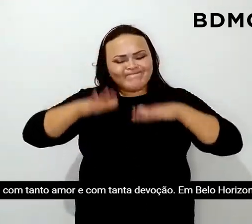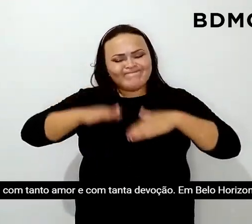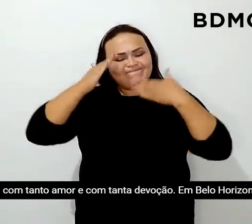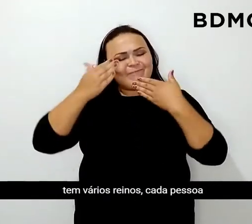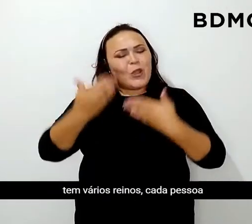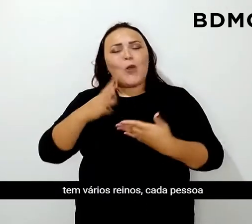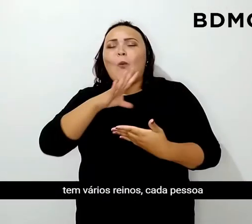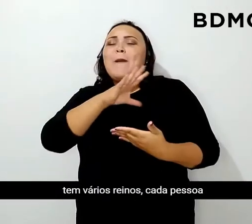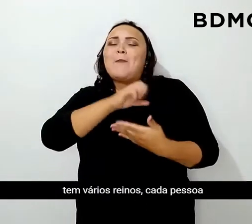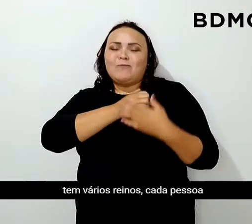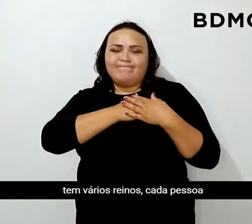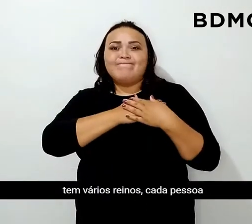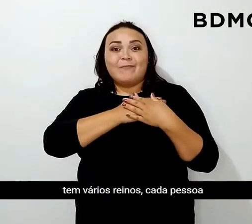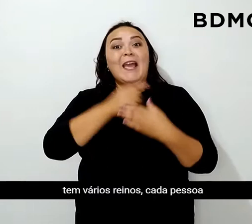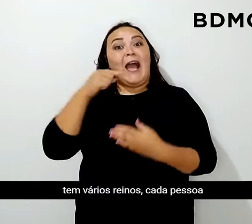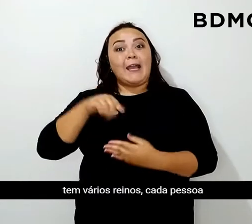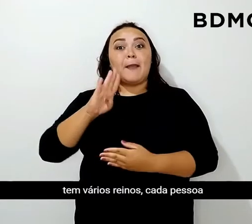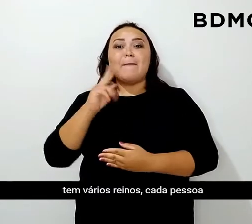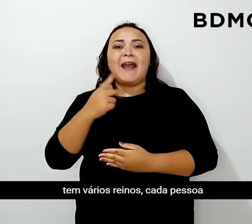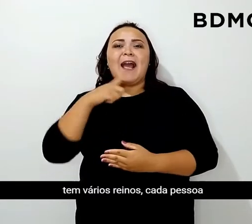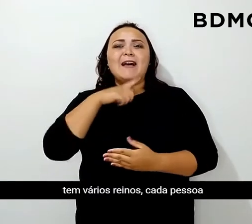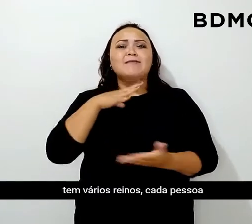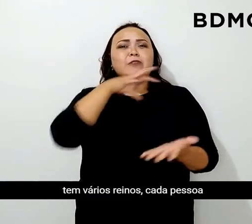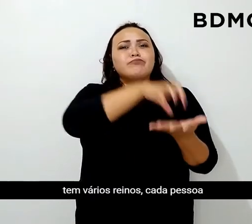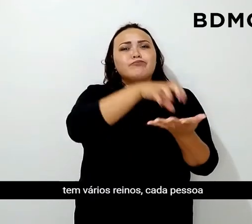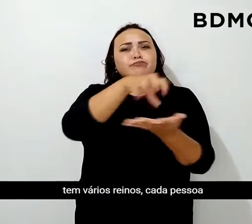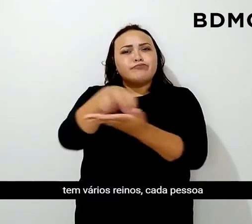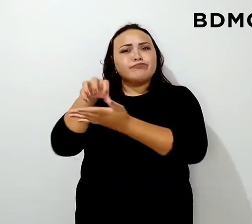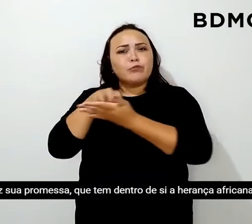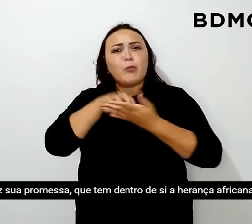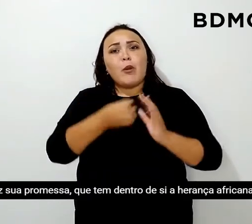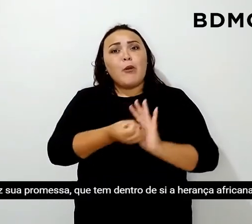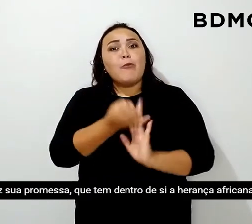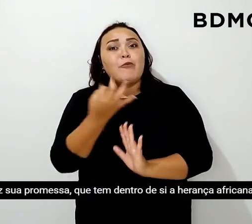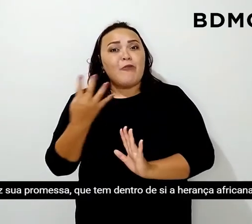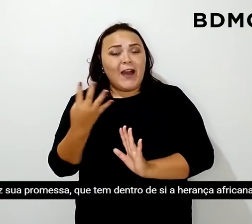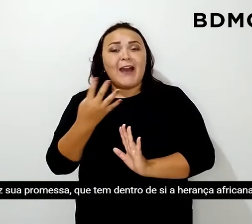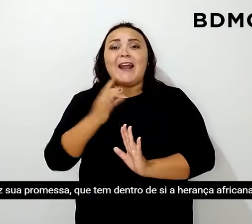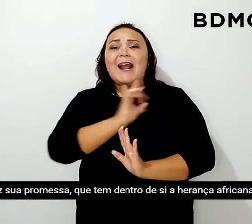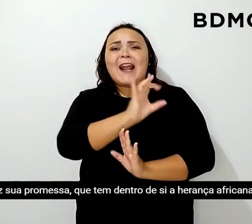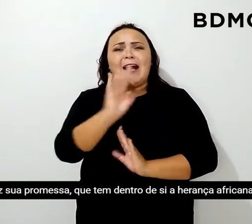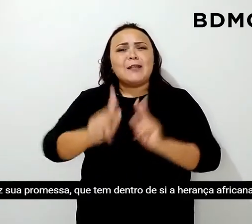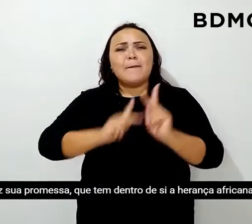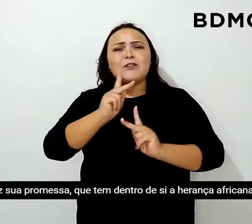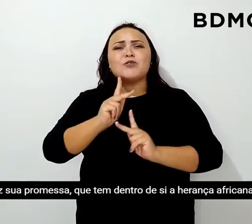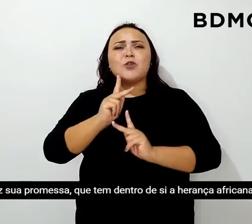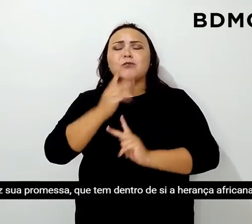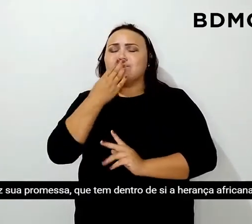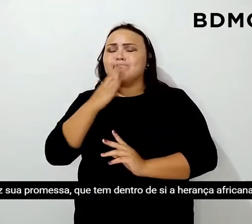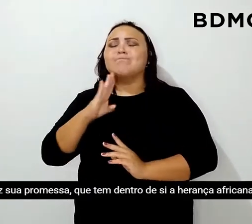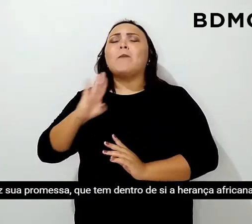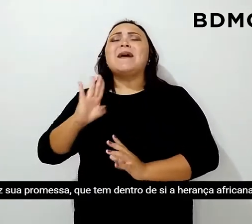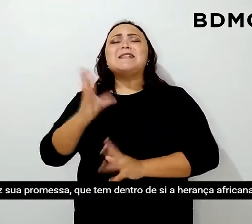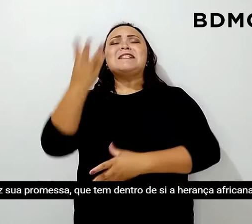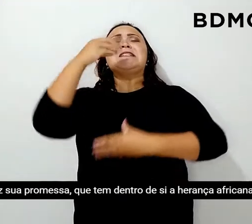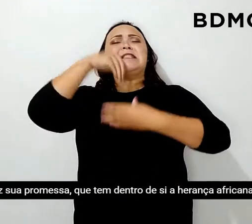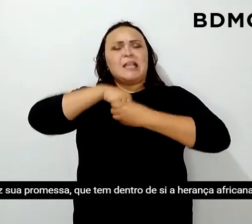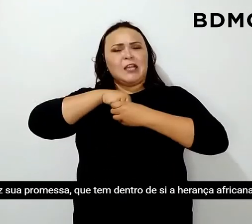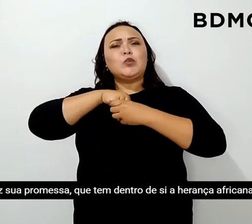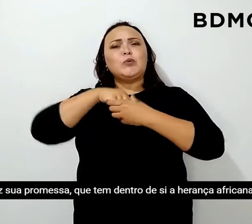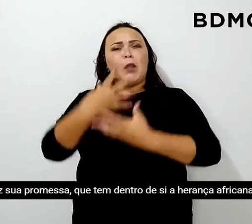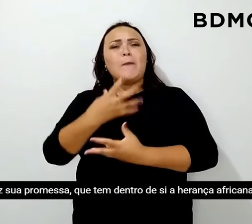Belo Horizonte tem vários reinos. Cada pessoa que faz a sua promessa, que tem dentro de si a